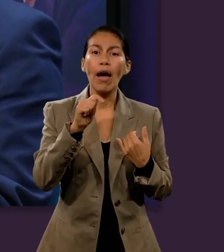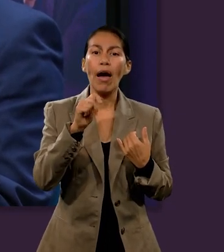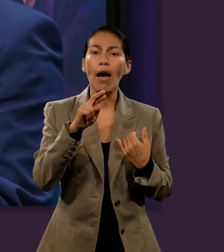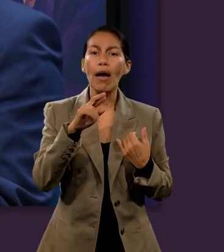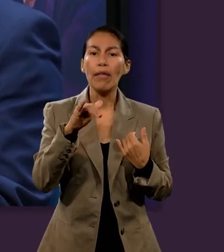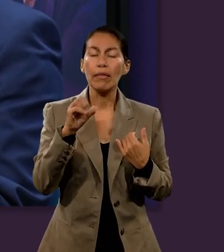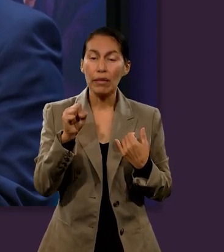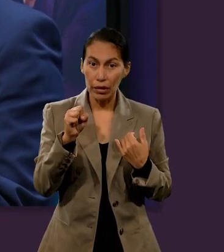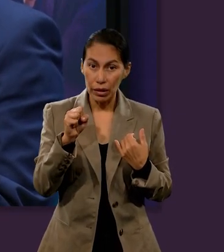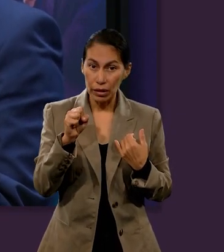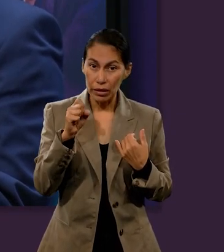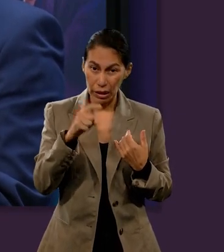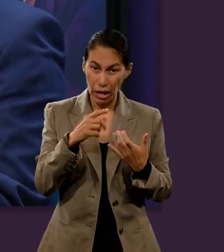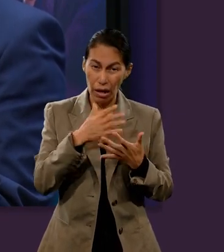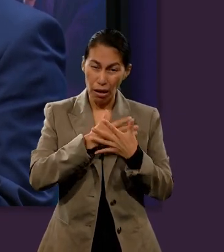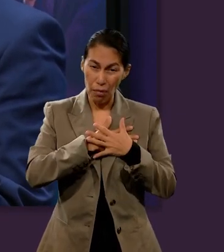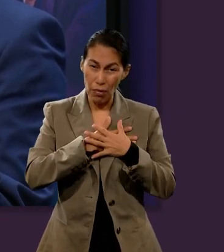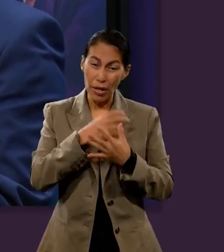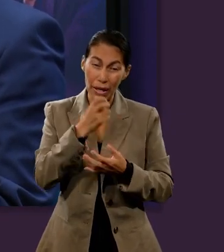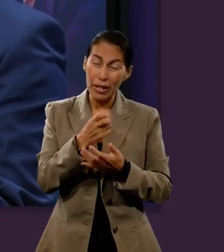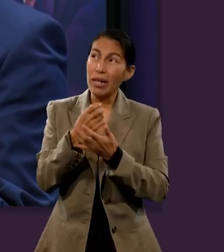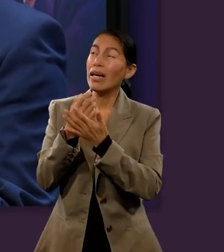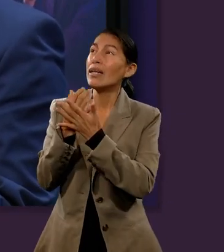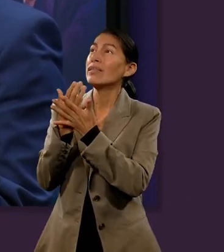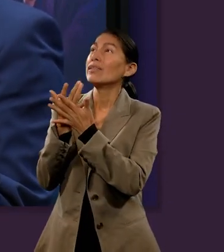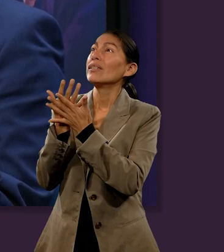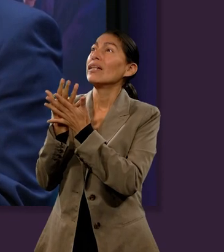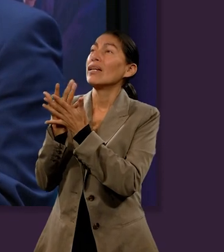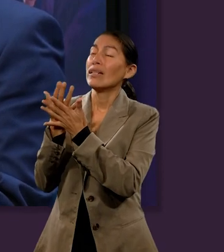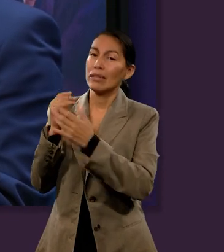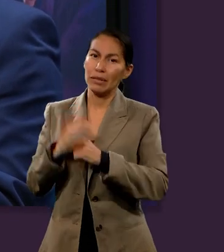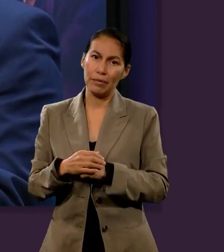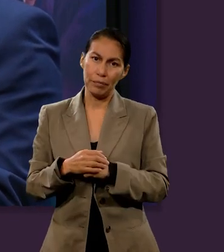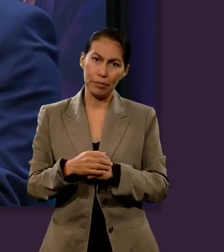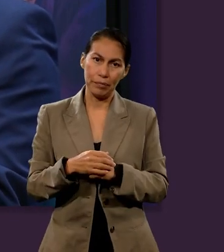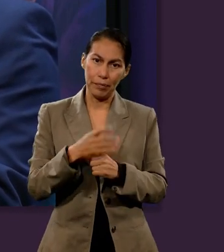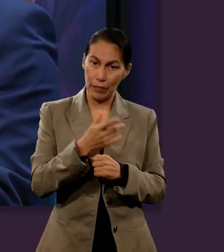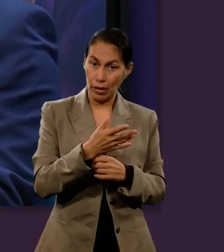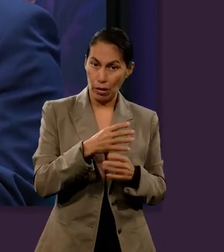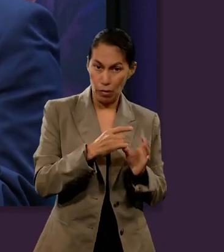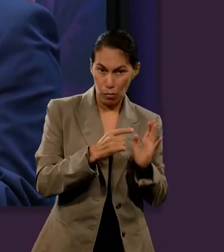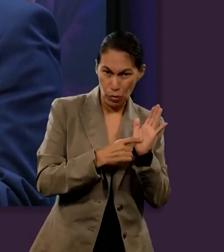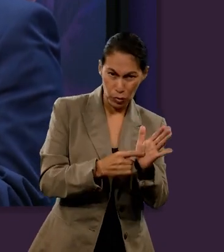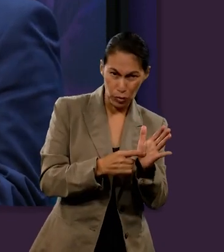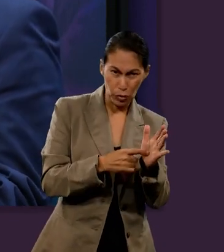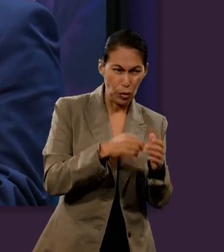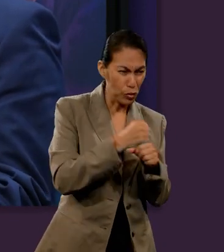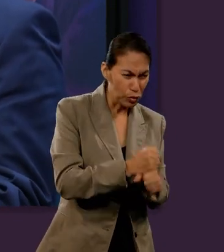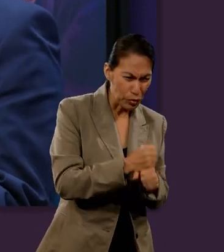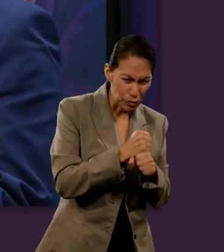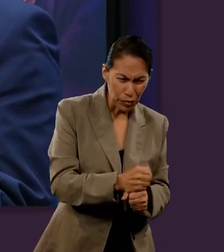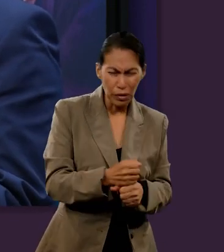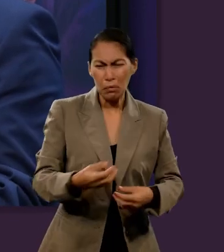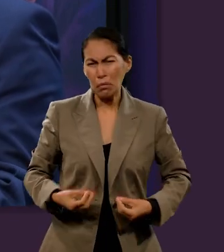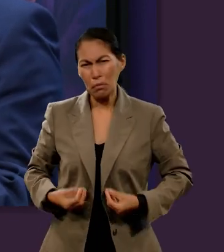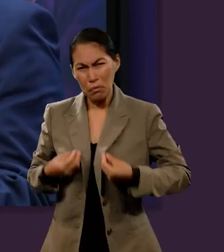era Beatriz, representa la fe, la esperanza. Y él hizo una alegoría al